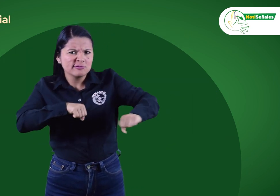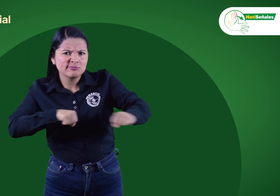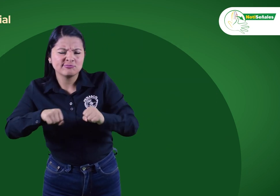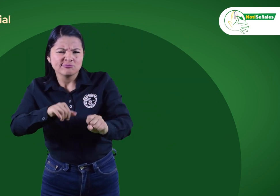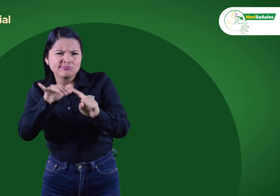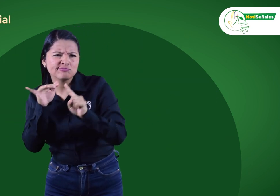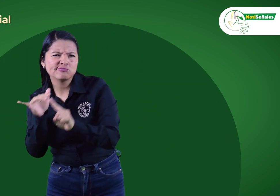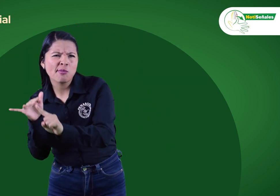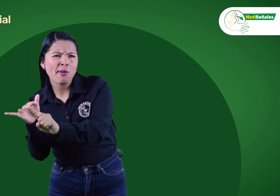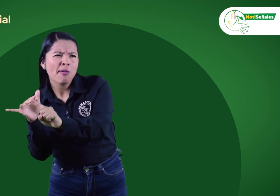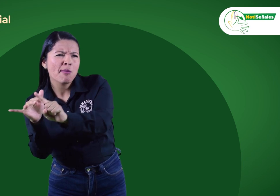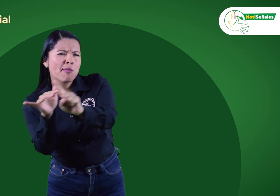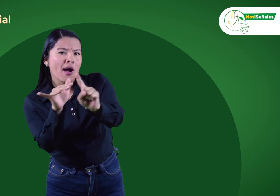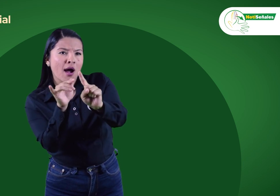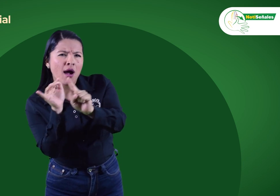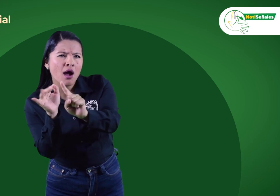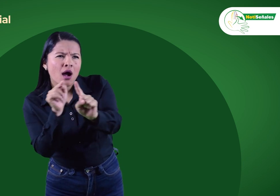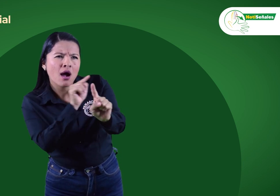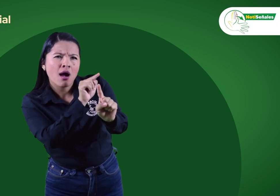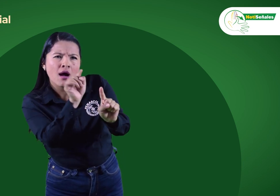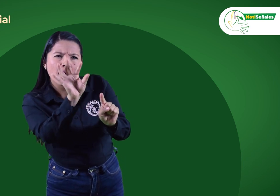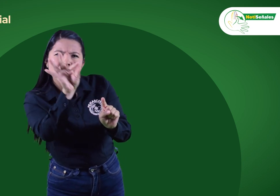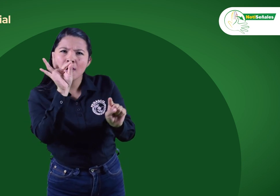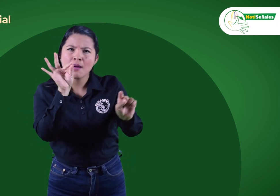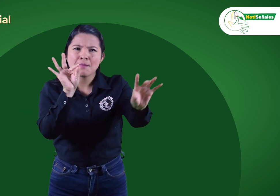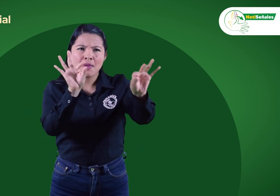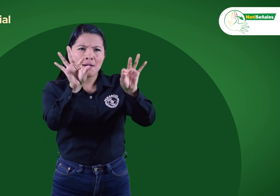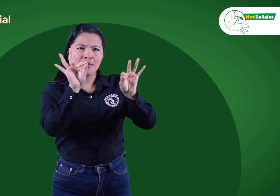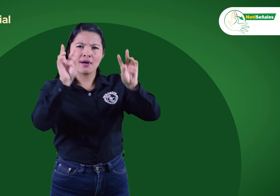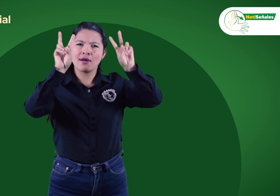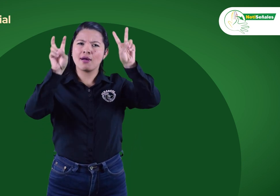Los temas centrales en las reuniones fueron tres.